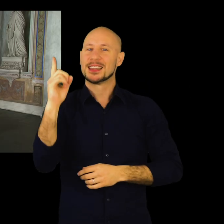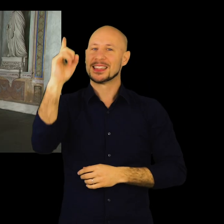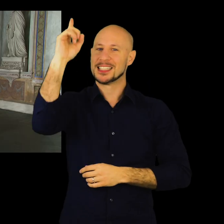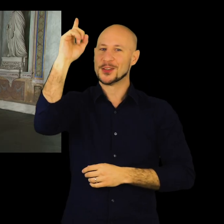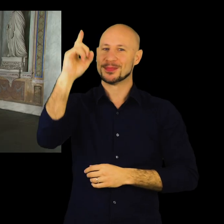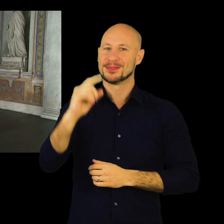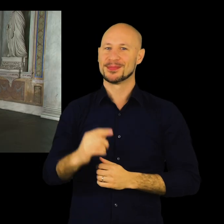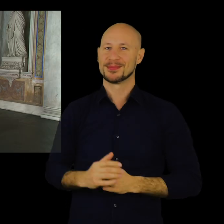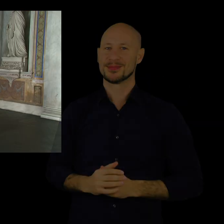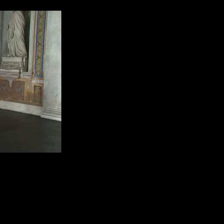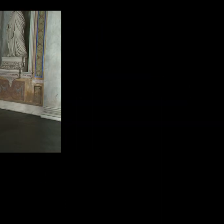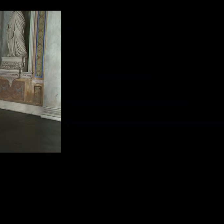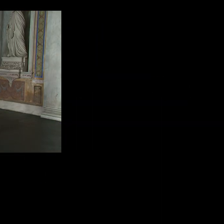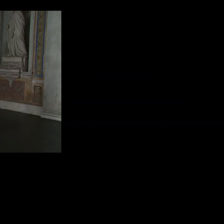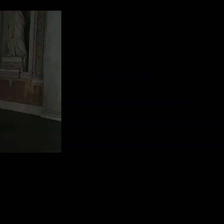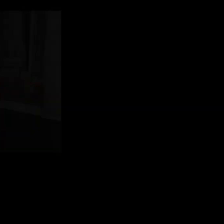quindi di renderlo una divinità.